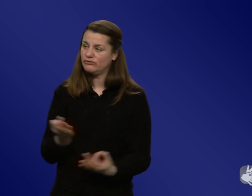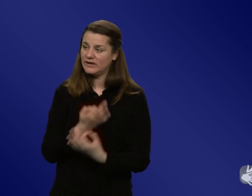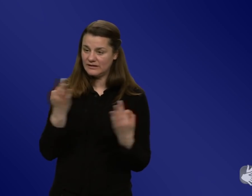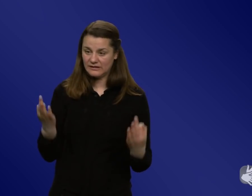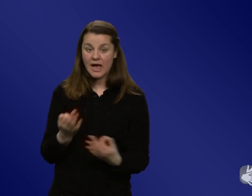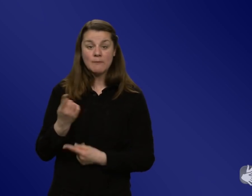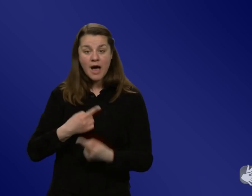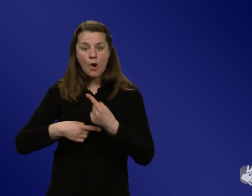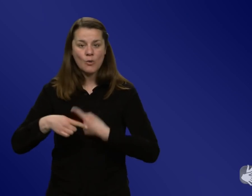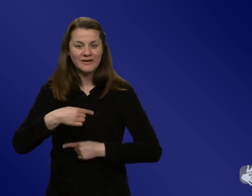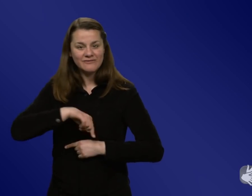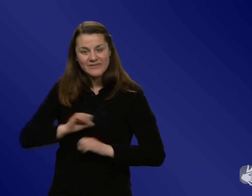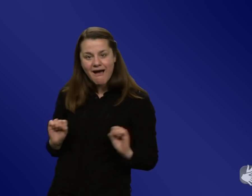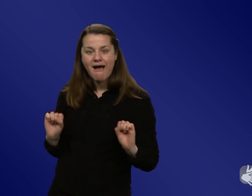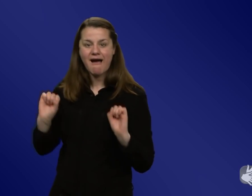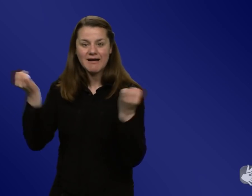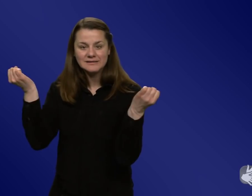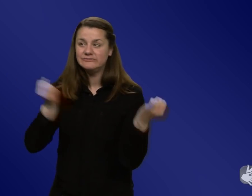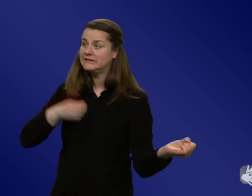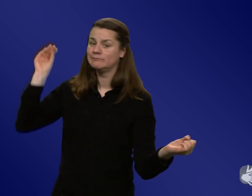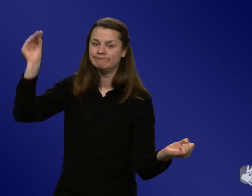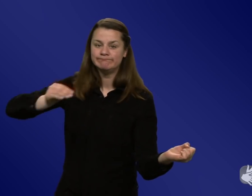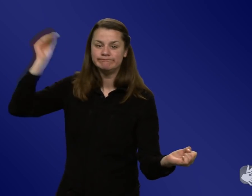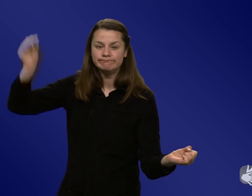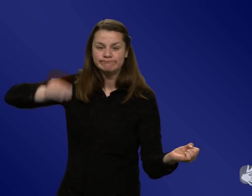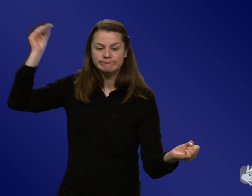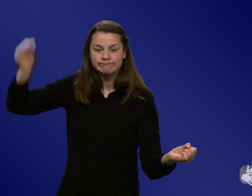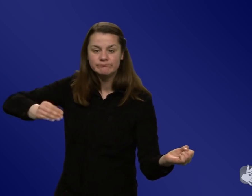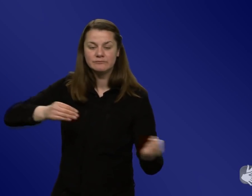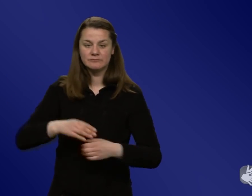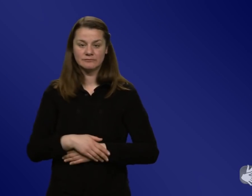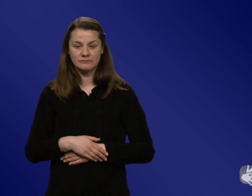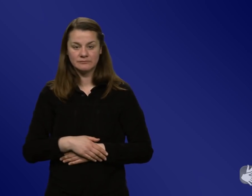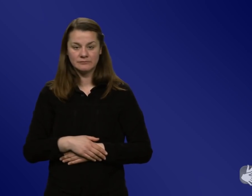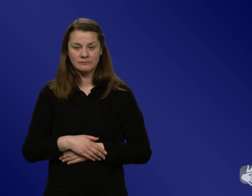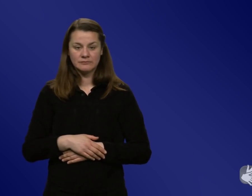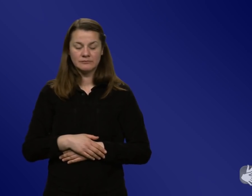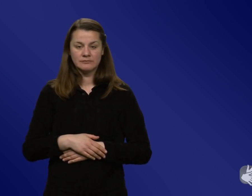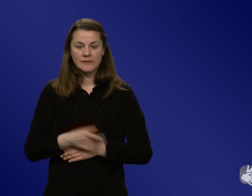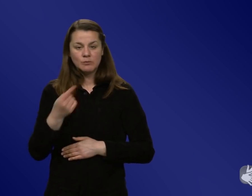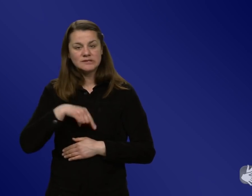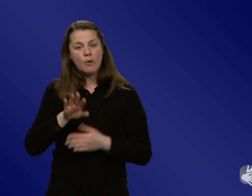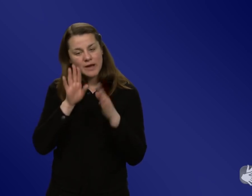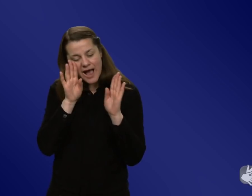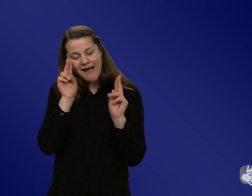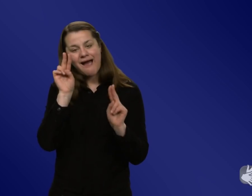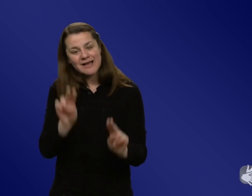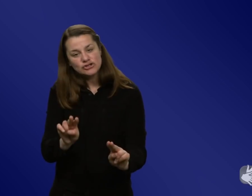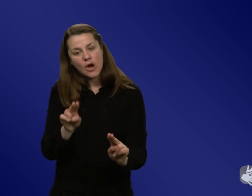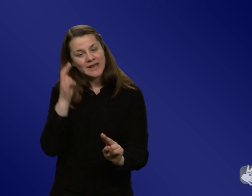auch aktiv nach draußen gehen. Also es ist natürlich immer die Frage, wie viel Wissenschaftstransfer, wie viel Wissenschaftskommunikation betreibt man selber?